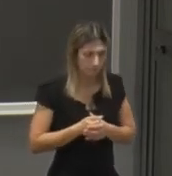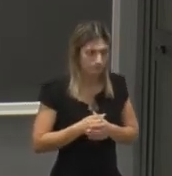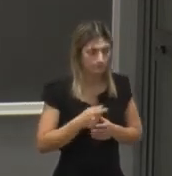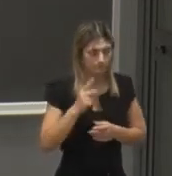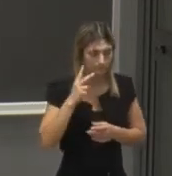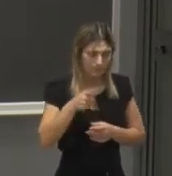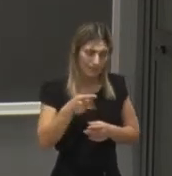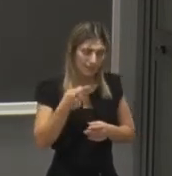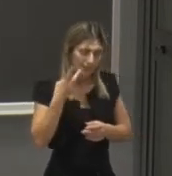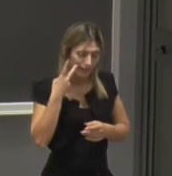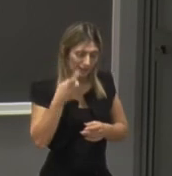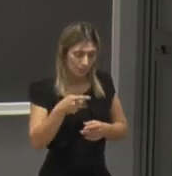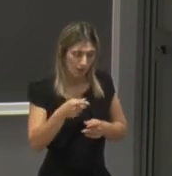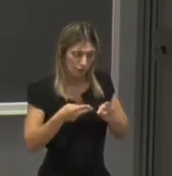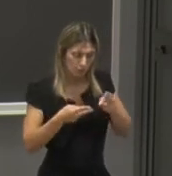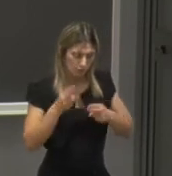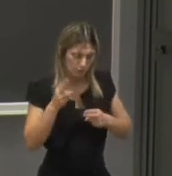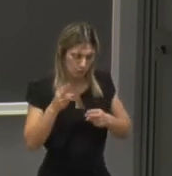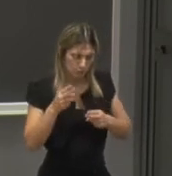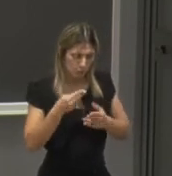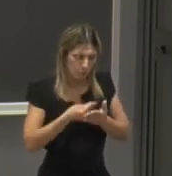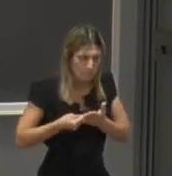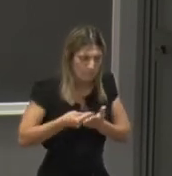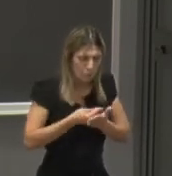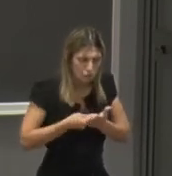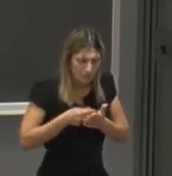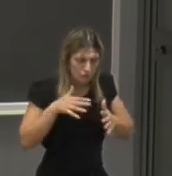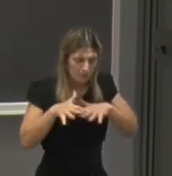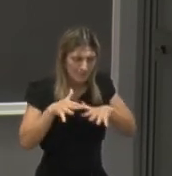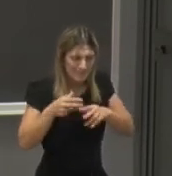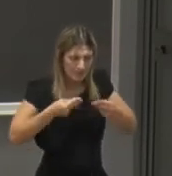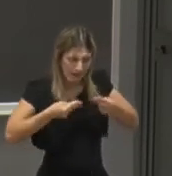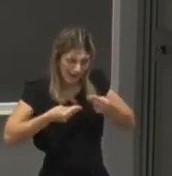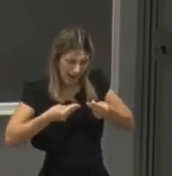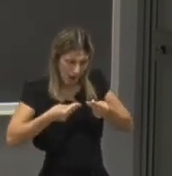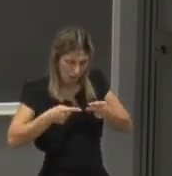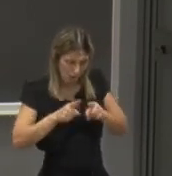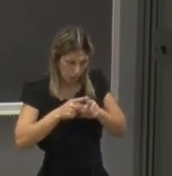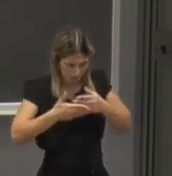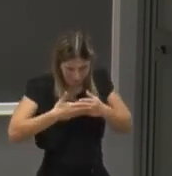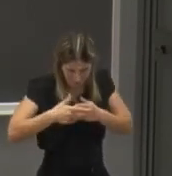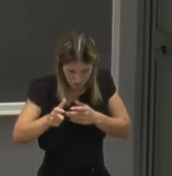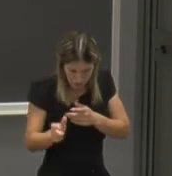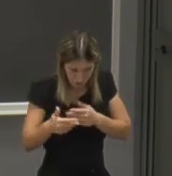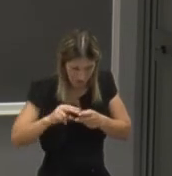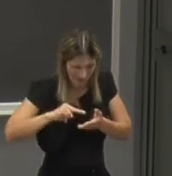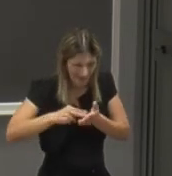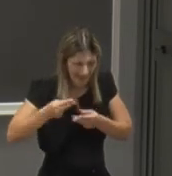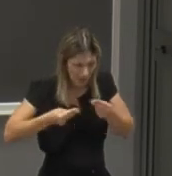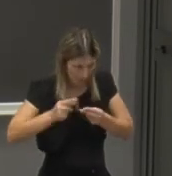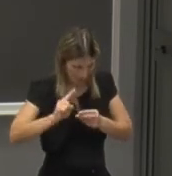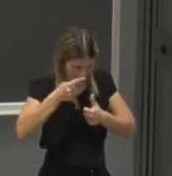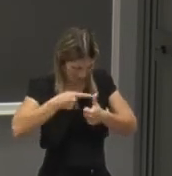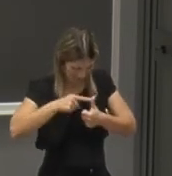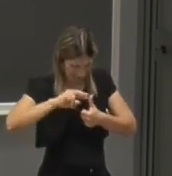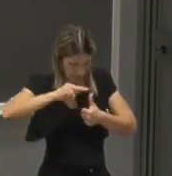a livello se volete della progettazione del sistema di calcolo quindi è vicino al calcolatore l'information technology oggi è